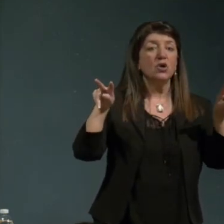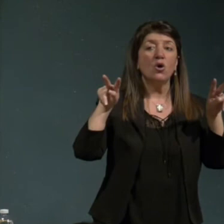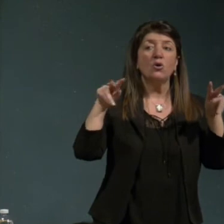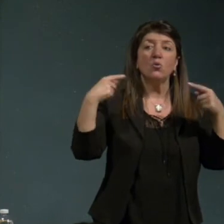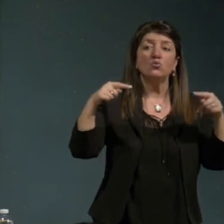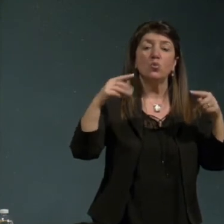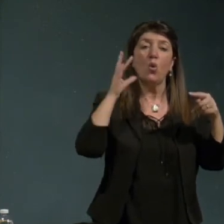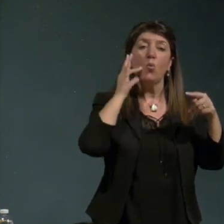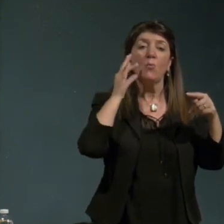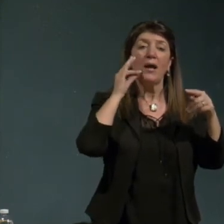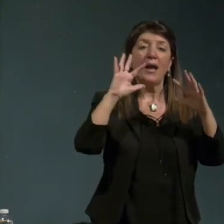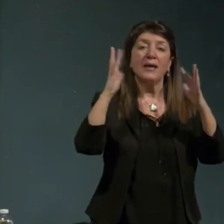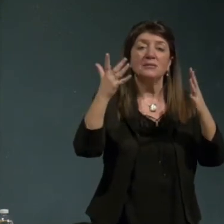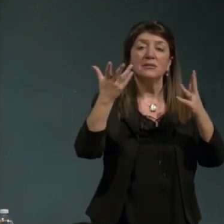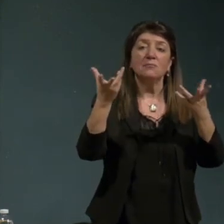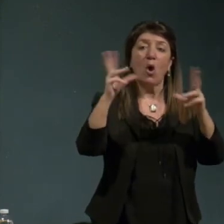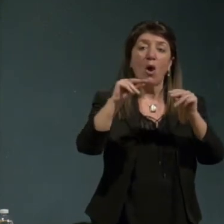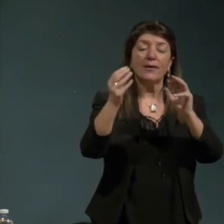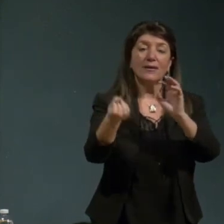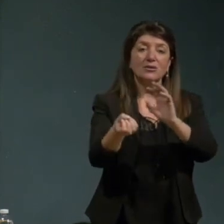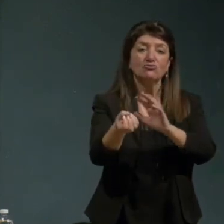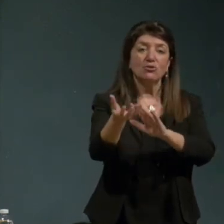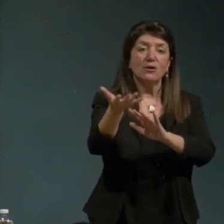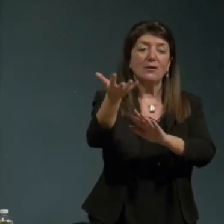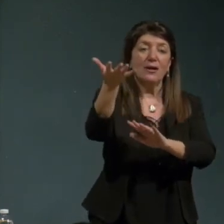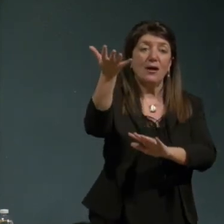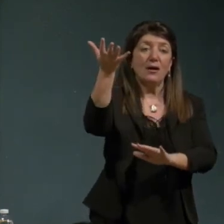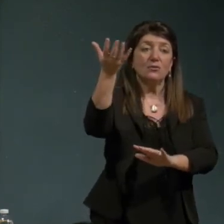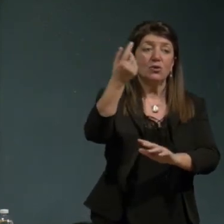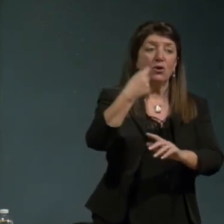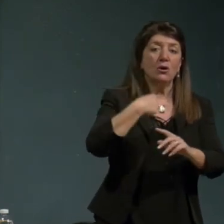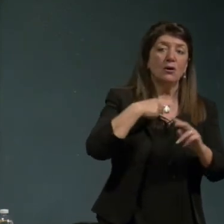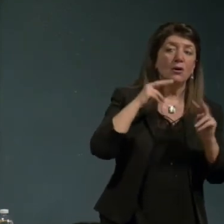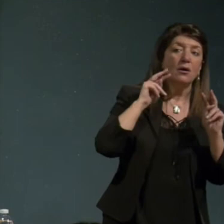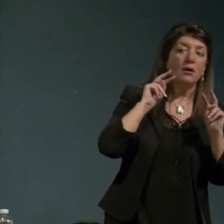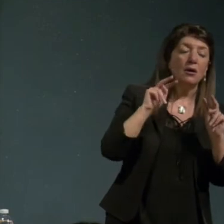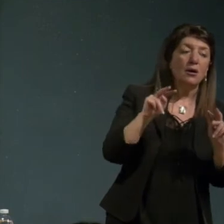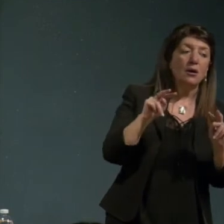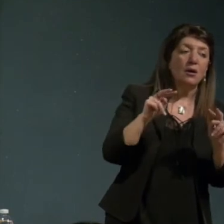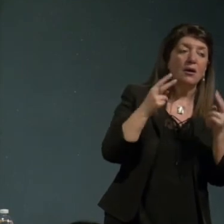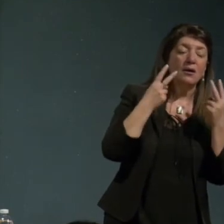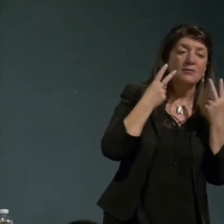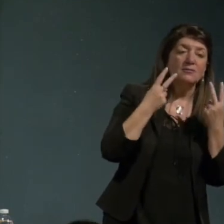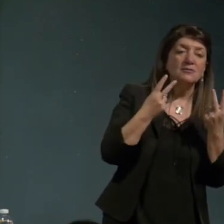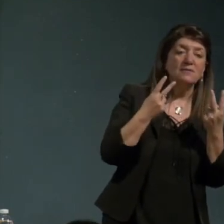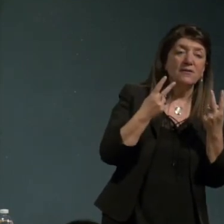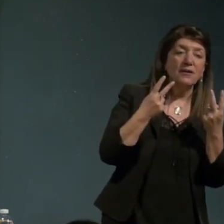perché l'umanismo è evidente il riconoscimento delle altre